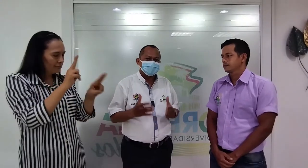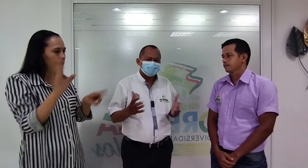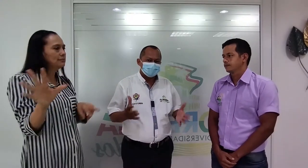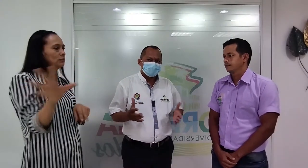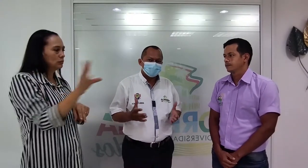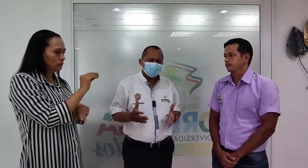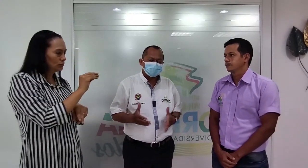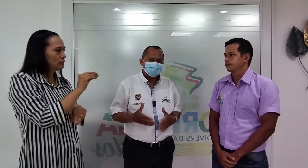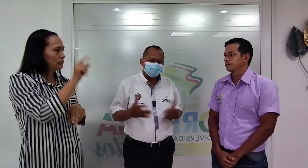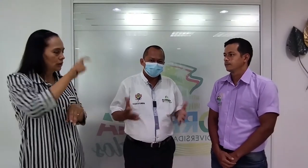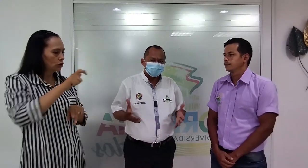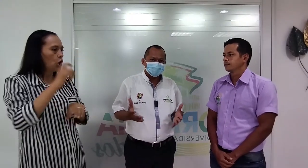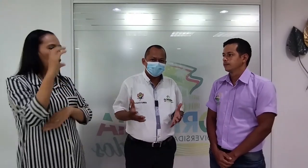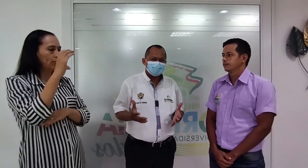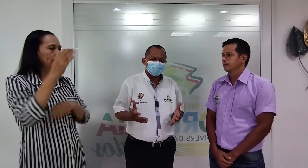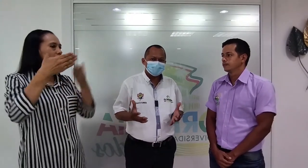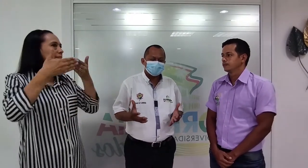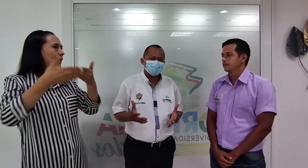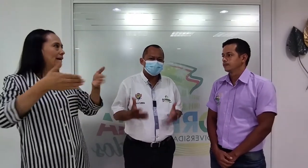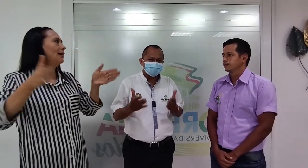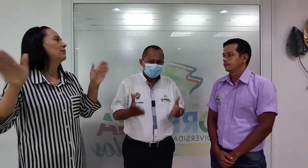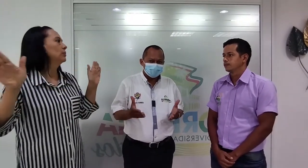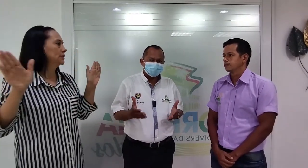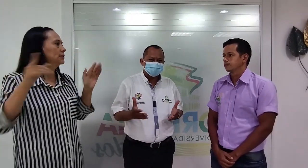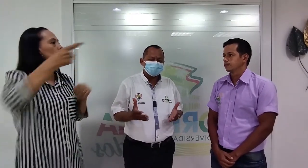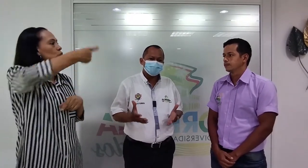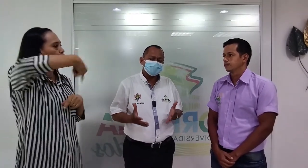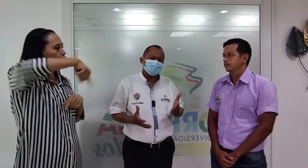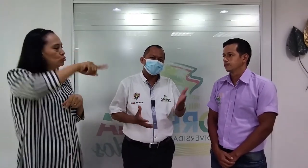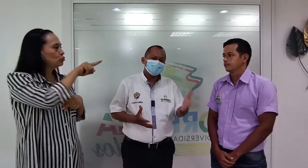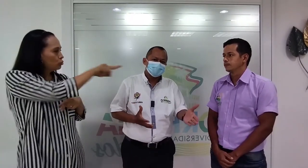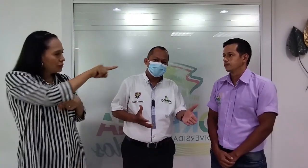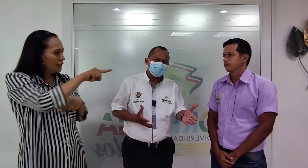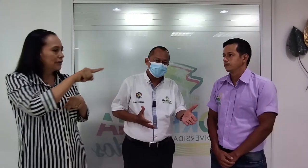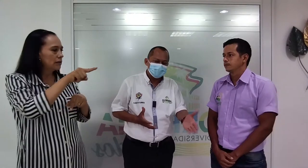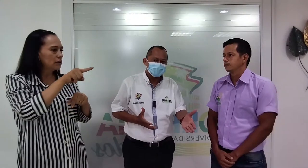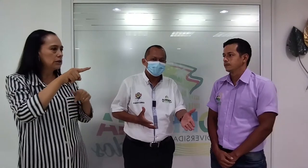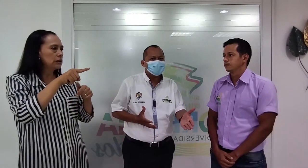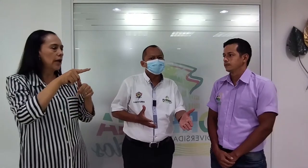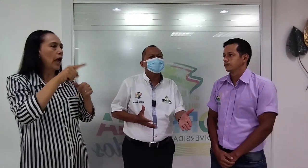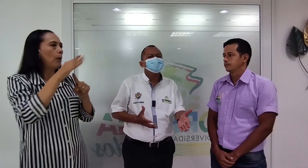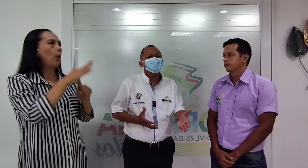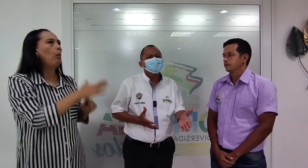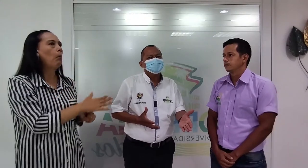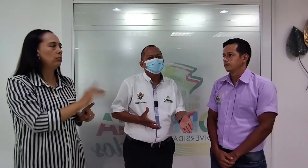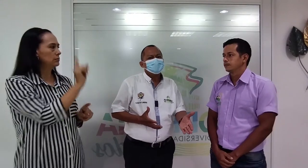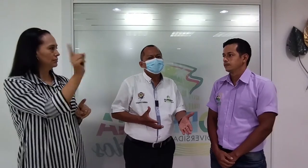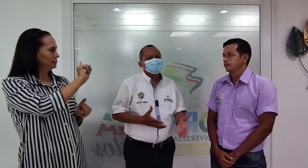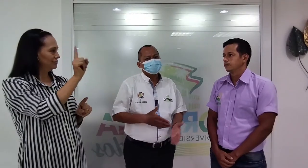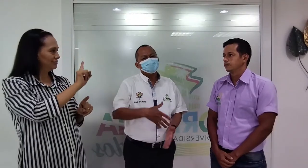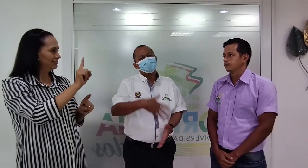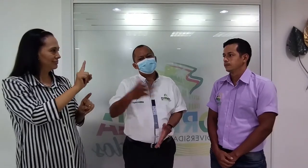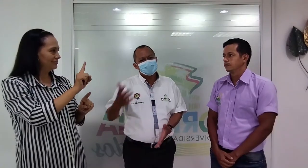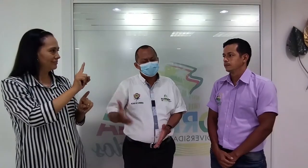esa ley abrió las puertas para que ustedes no quedaran allá en el vacío, sino que pudieran